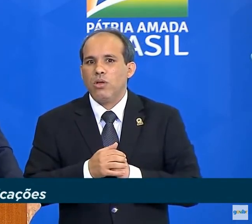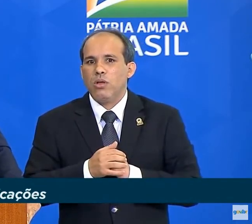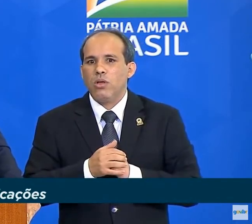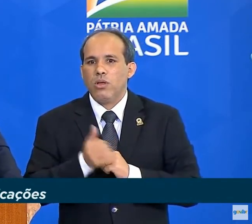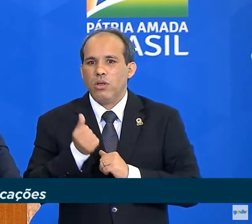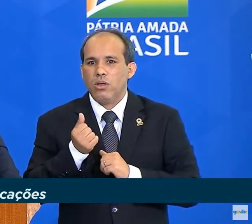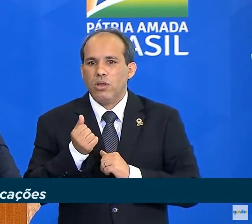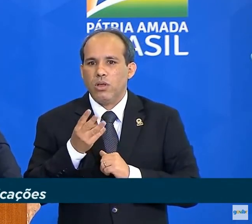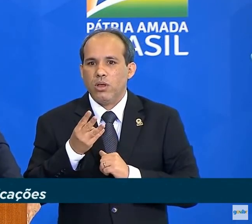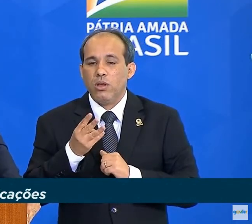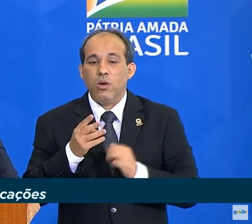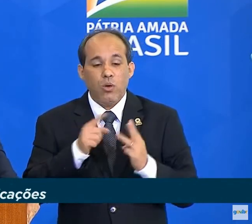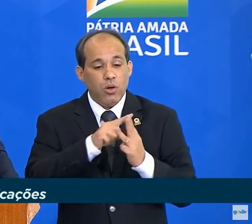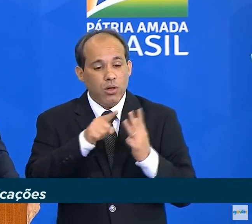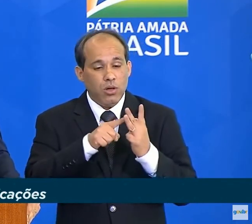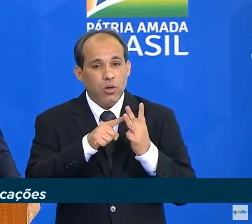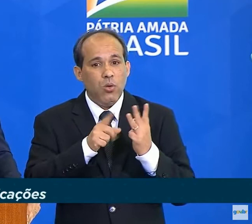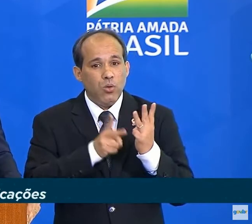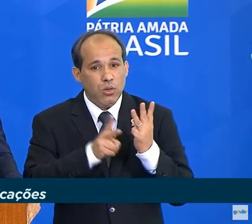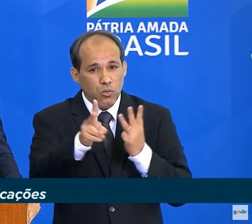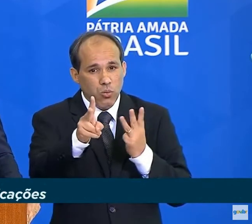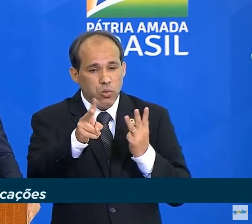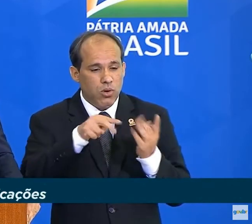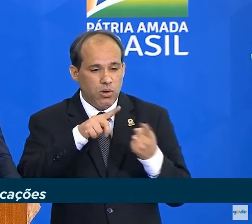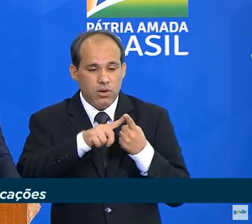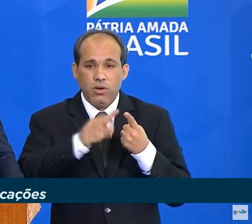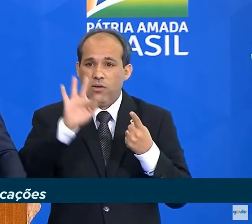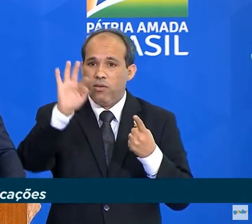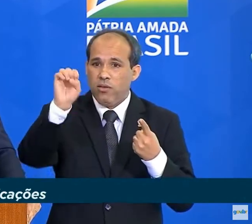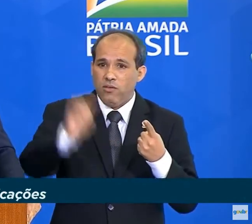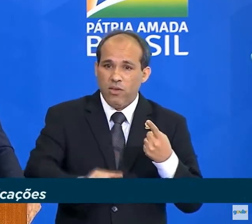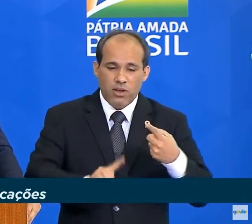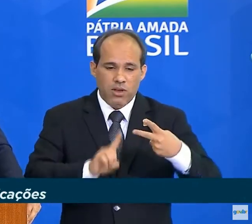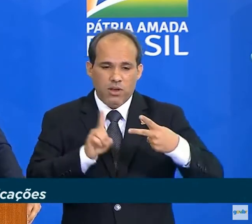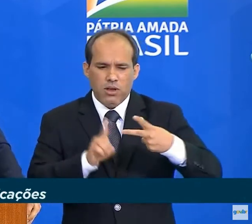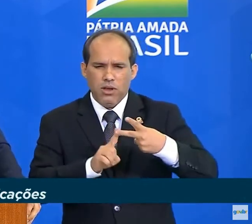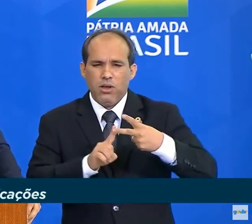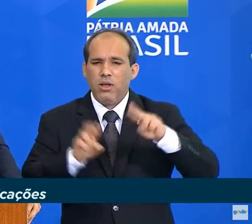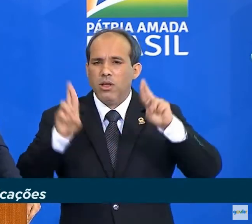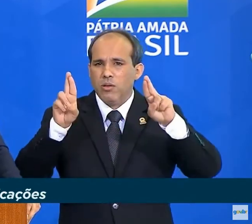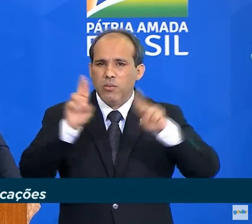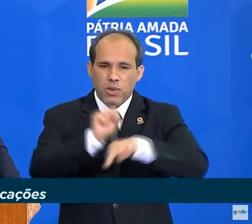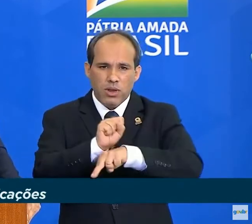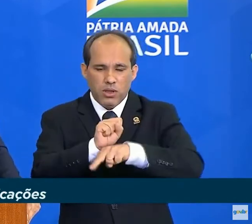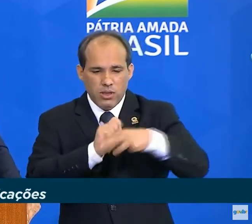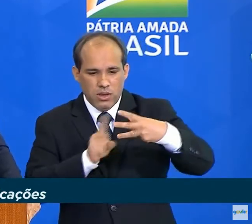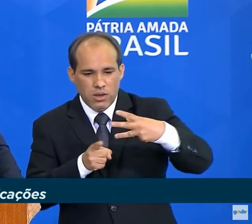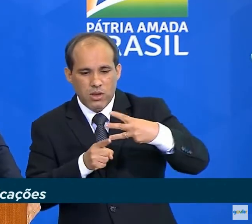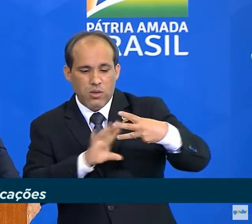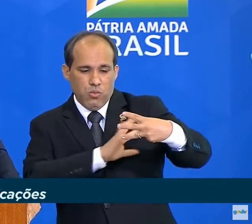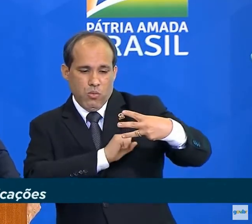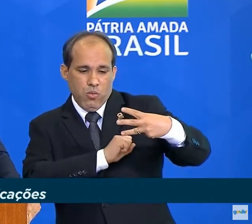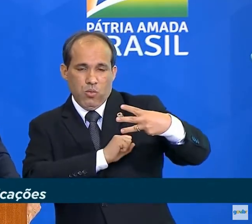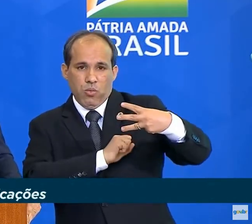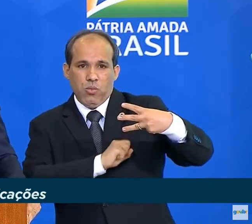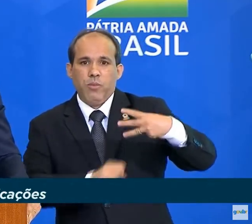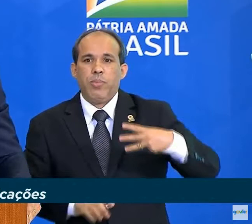agora três coisas. A fé, a esperança e o amor.